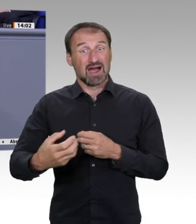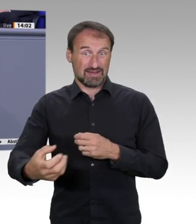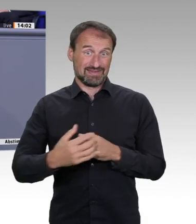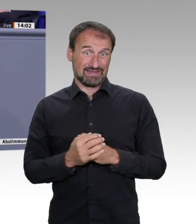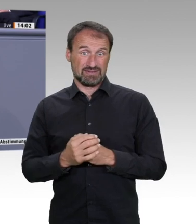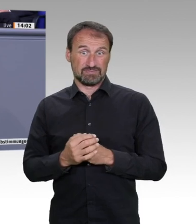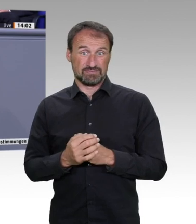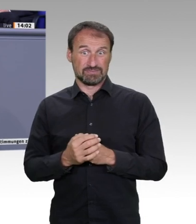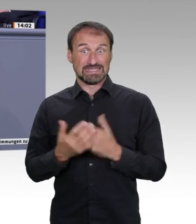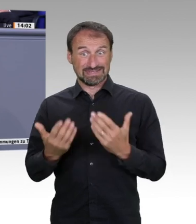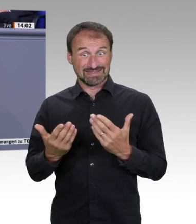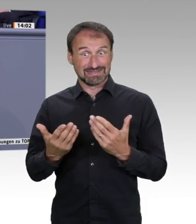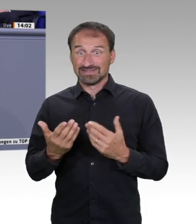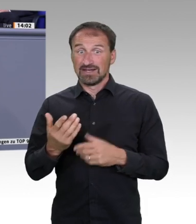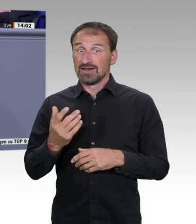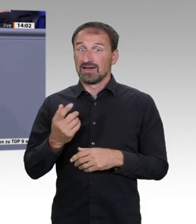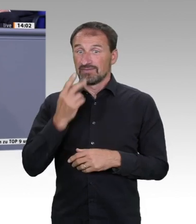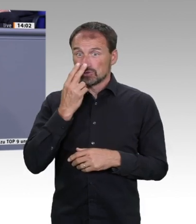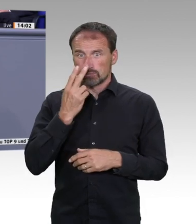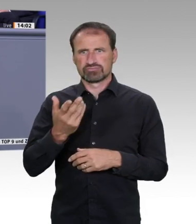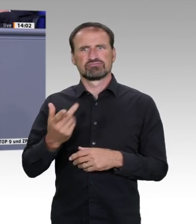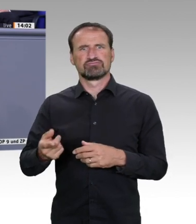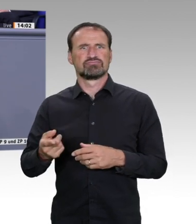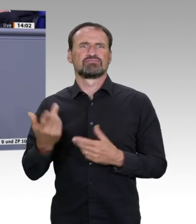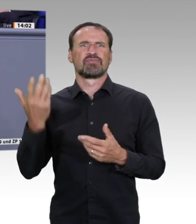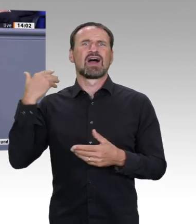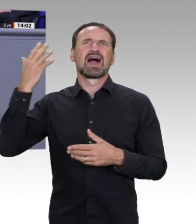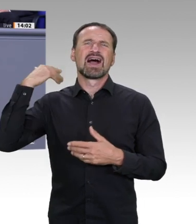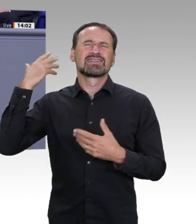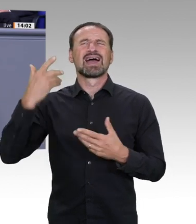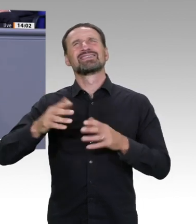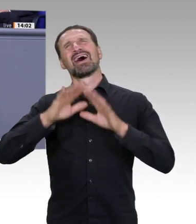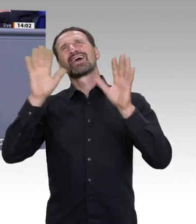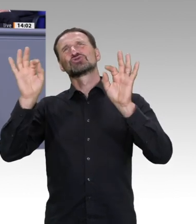Zur Nachhaltigkeit gehört es auch, die Menschen in unserer Gesellschaft